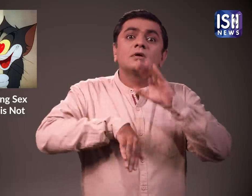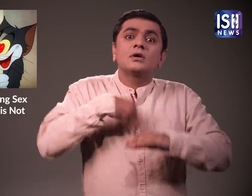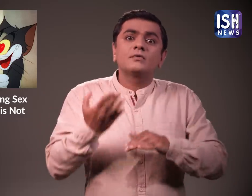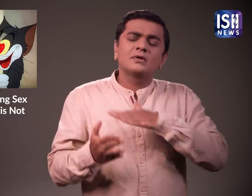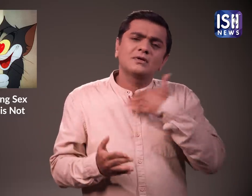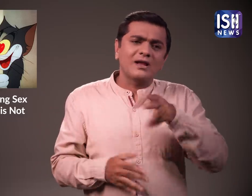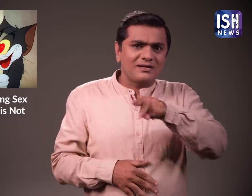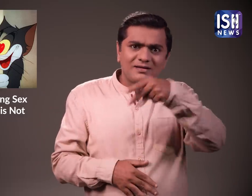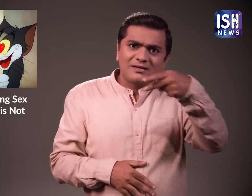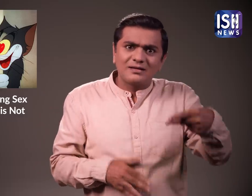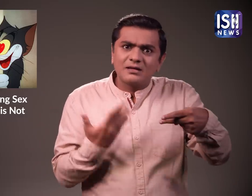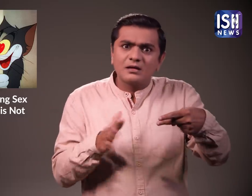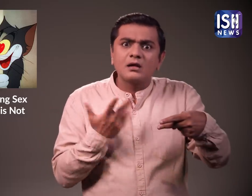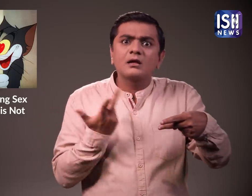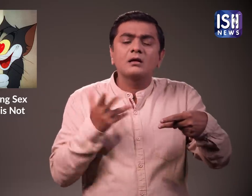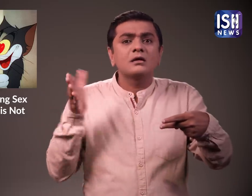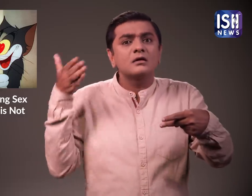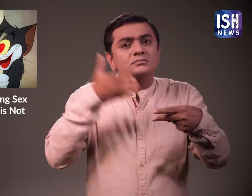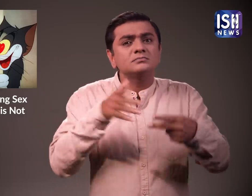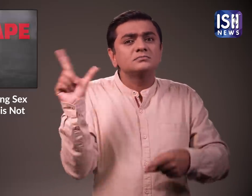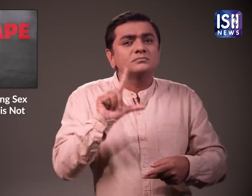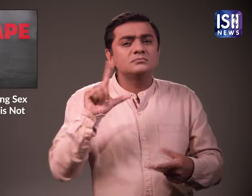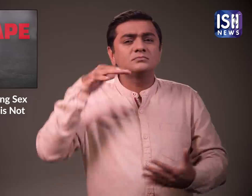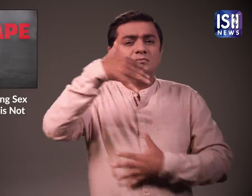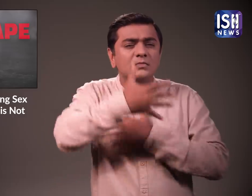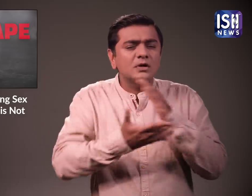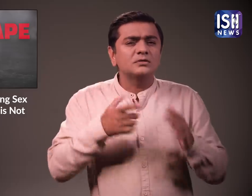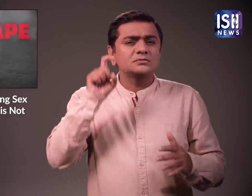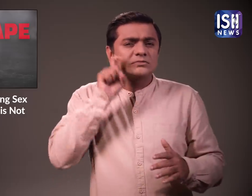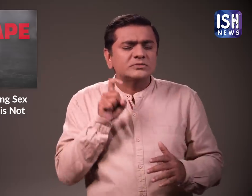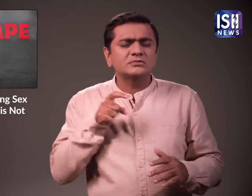महिला की मौत के बाद रंग राजु ने महिला की लाश के साथ संबन बनाया